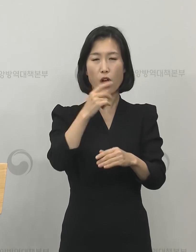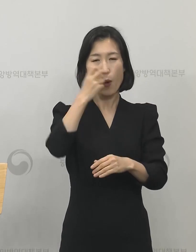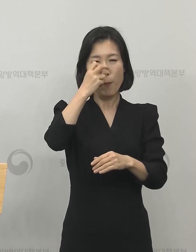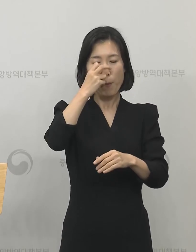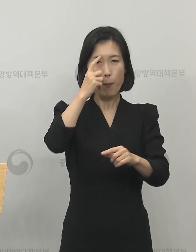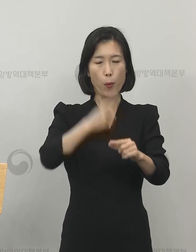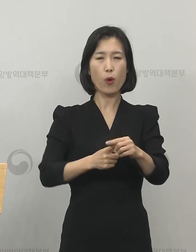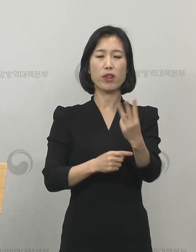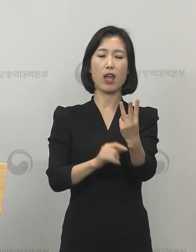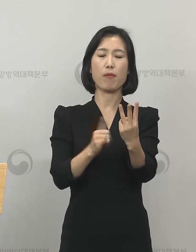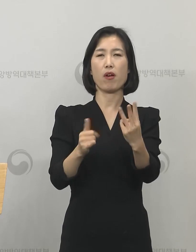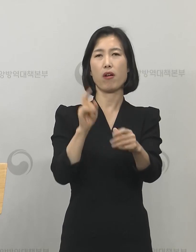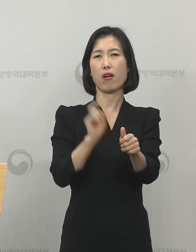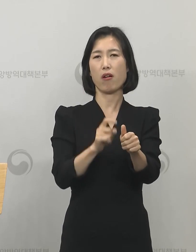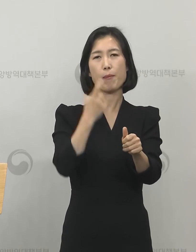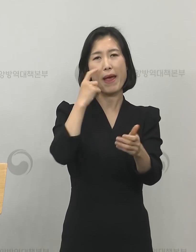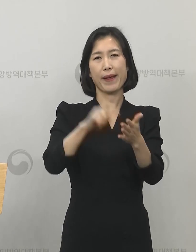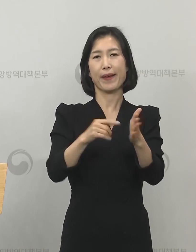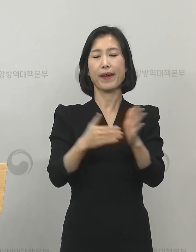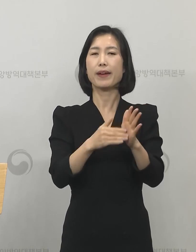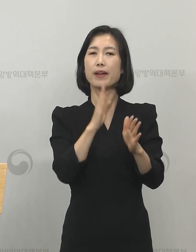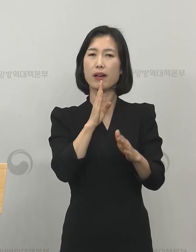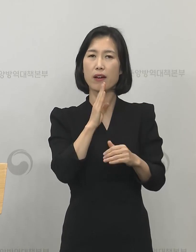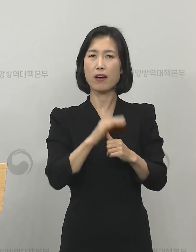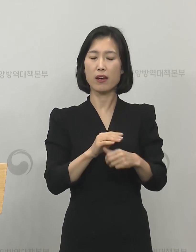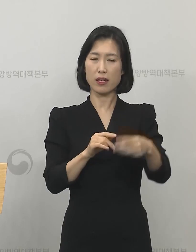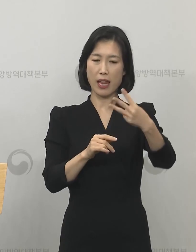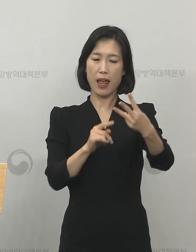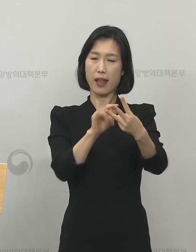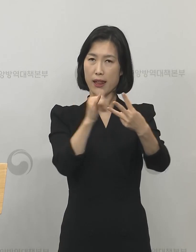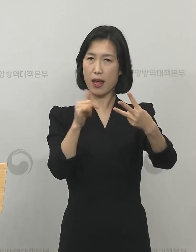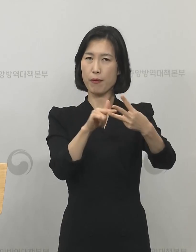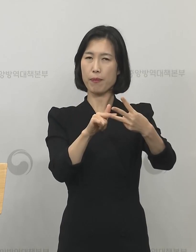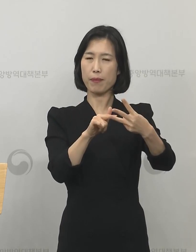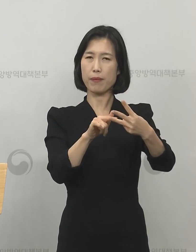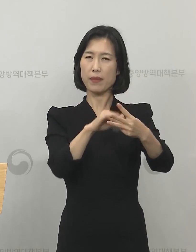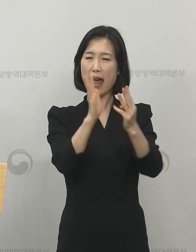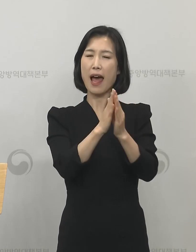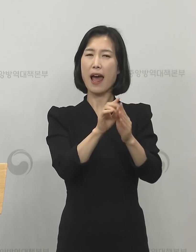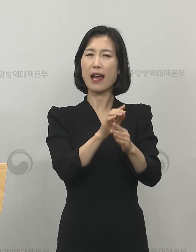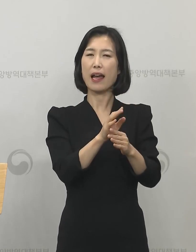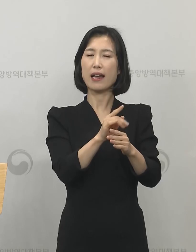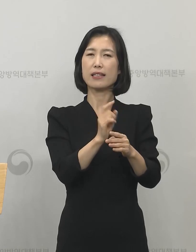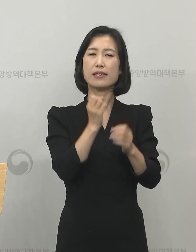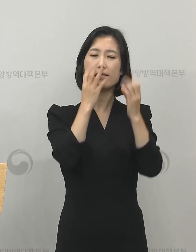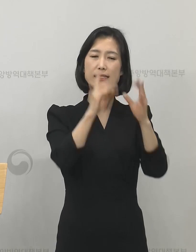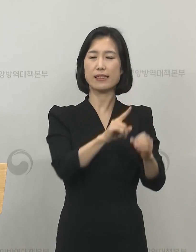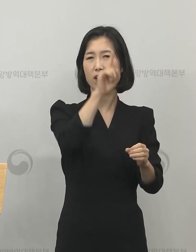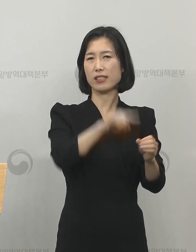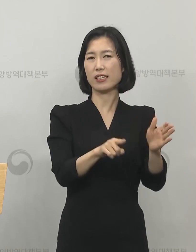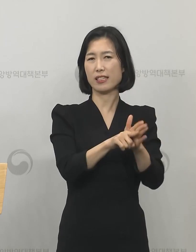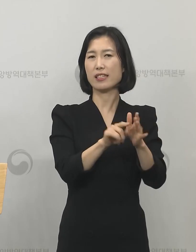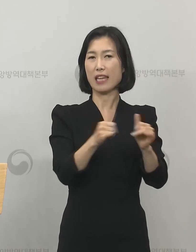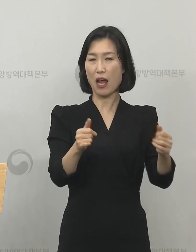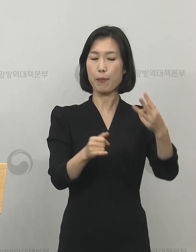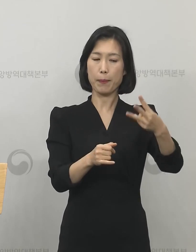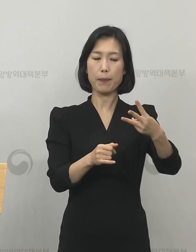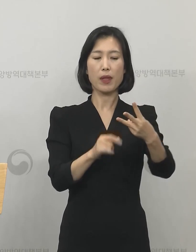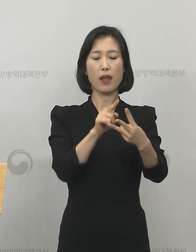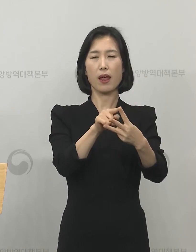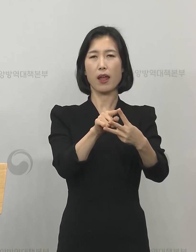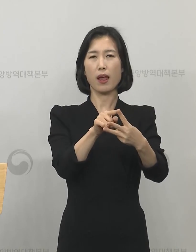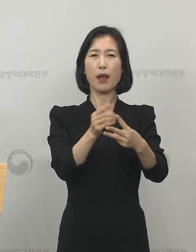양성으로 확인된 바가 있습니다. 이 3명은 모두 다 신천지 교인으로서 한 명은